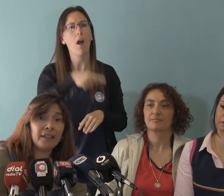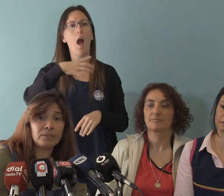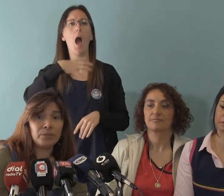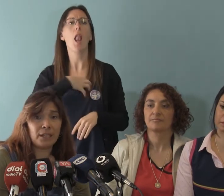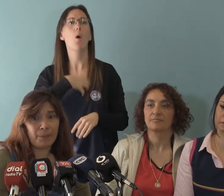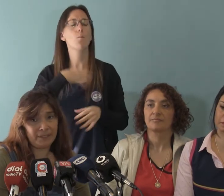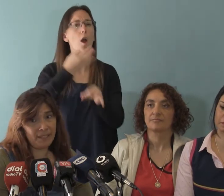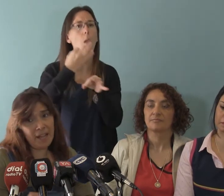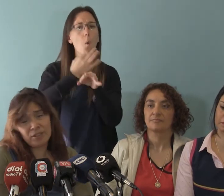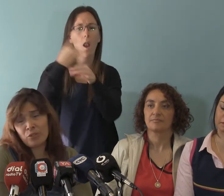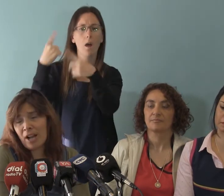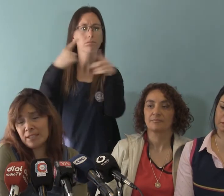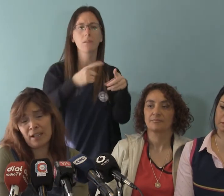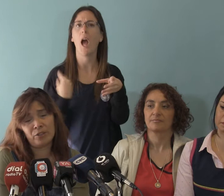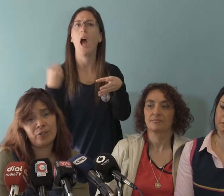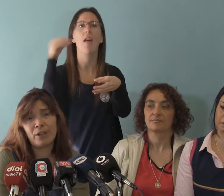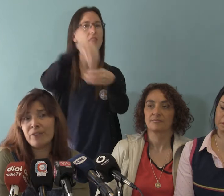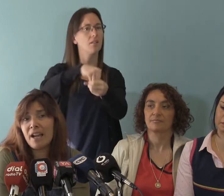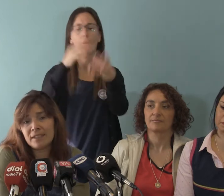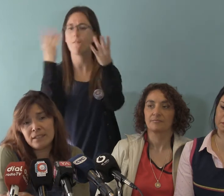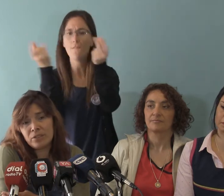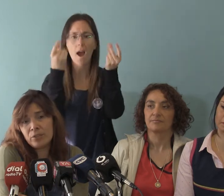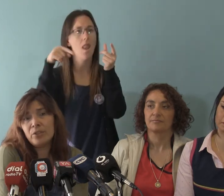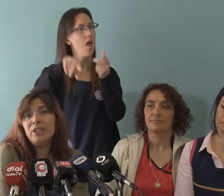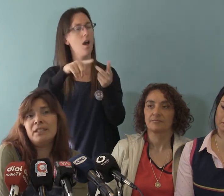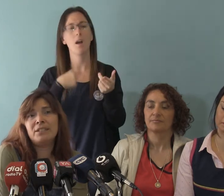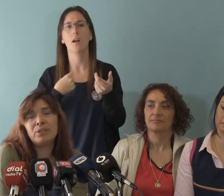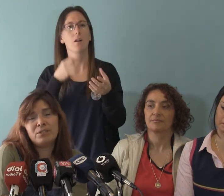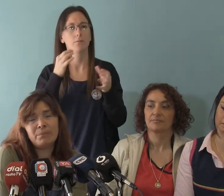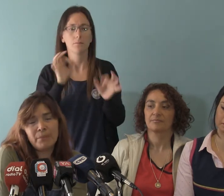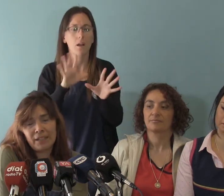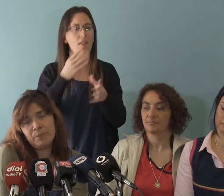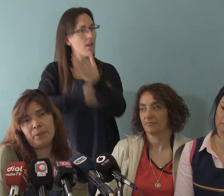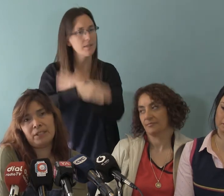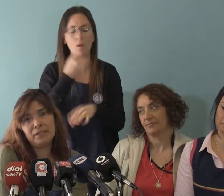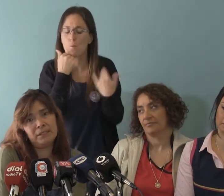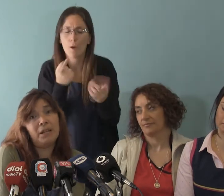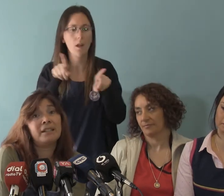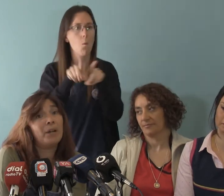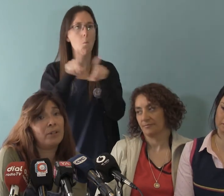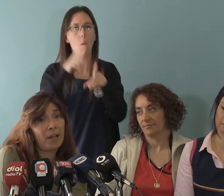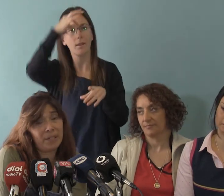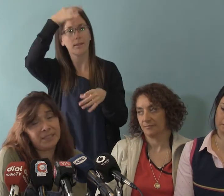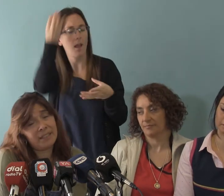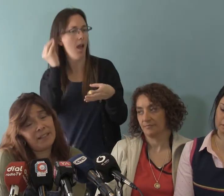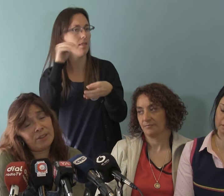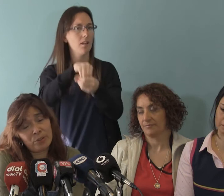su discapacidad, ellos hacen las coreografías, hacen todo, y eso es más que importante y más que valorable. Así que están todos